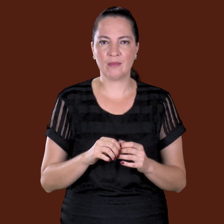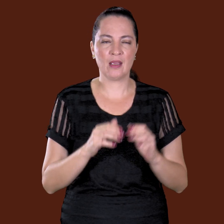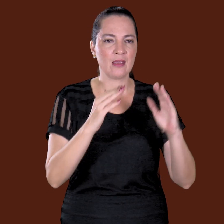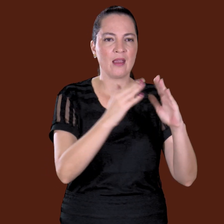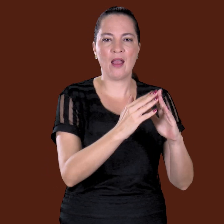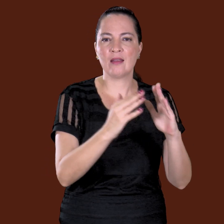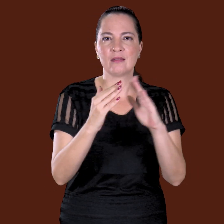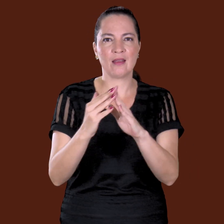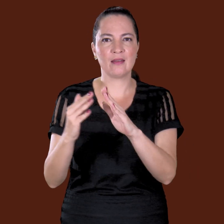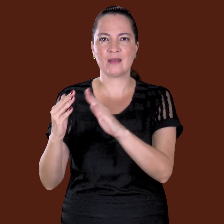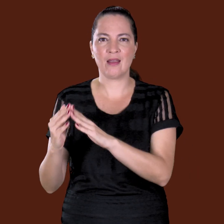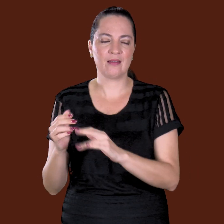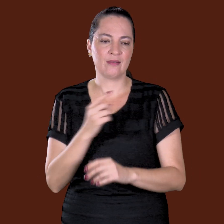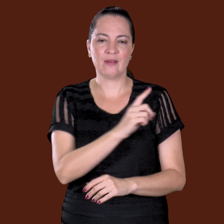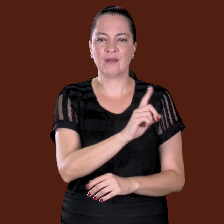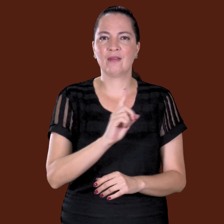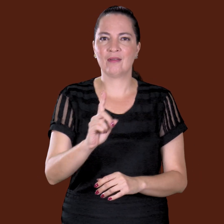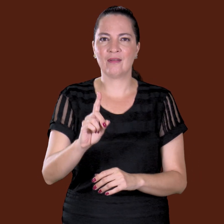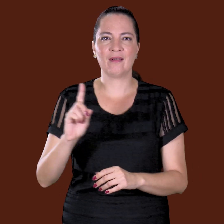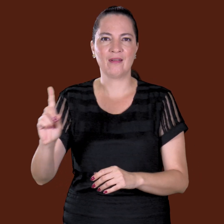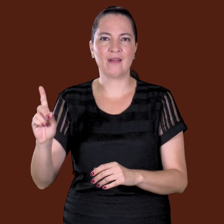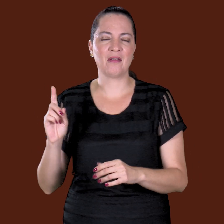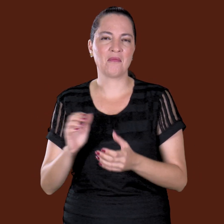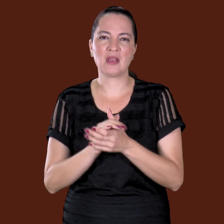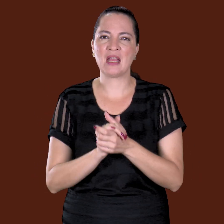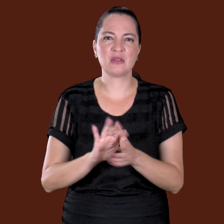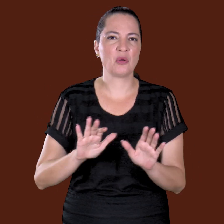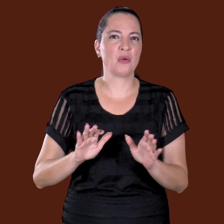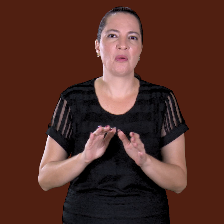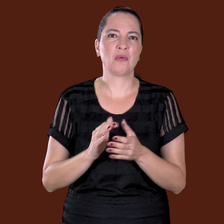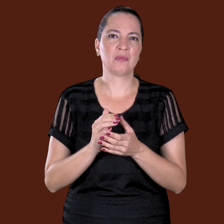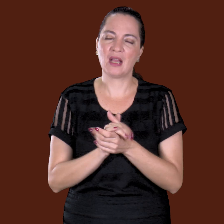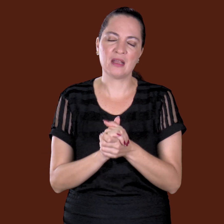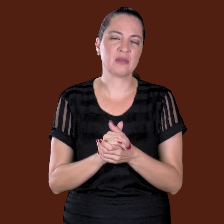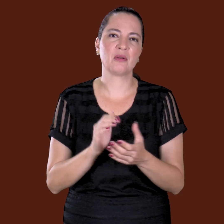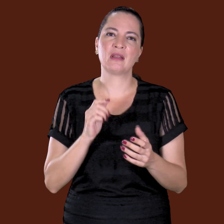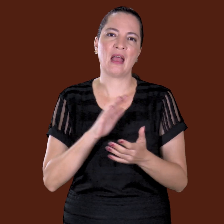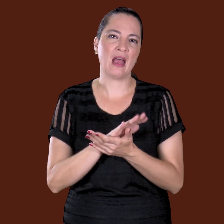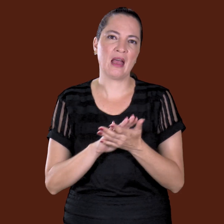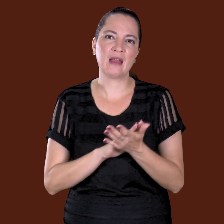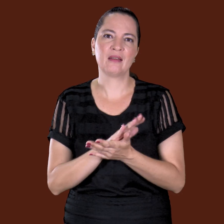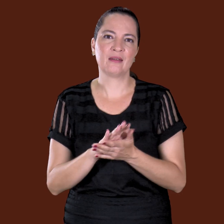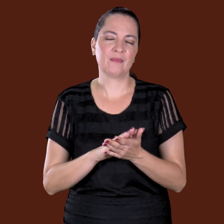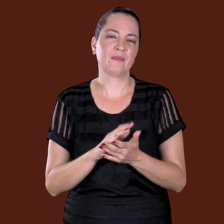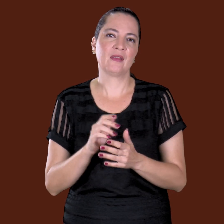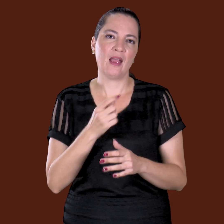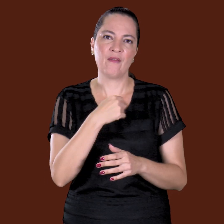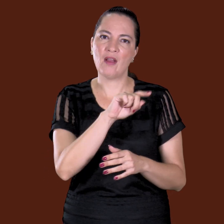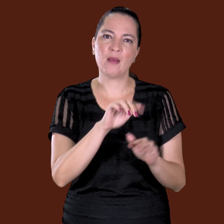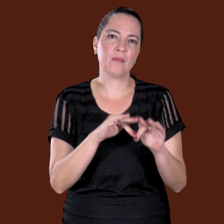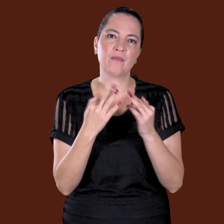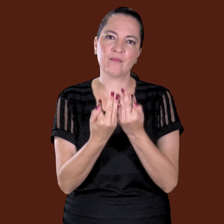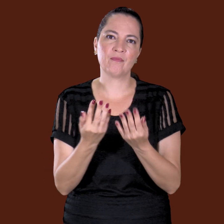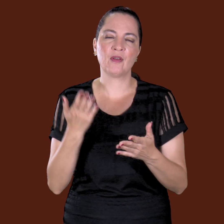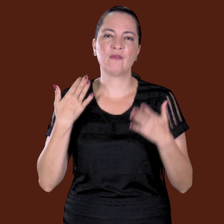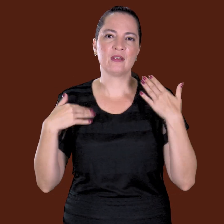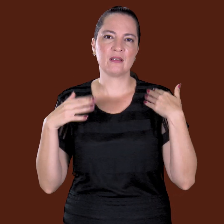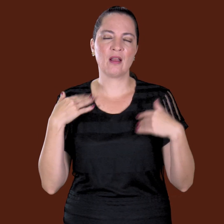casa, não se estranha, né? Mas aí fica perambulando pela família. E aí ela viveu muitos